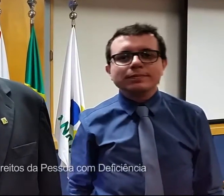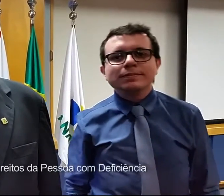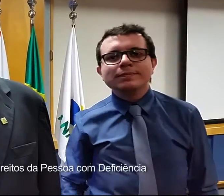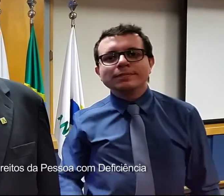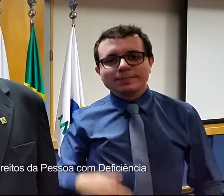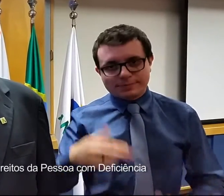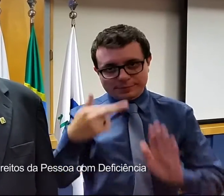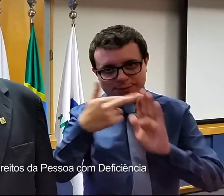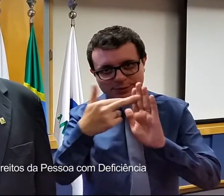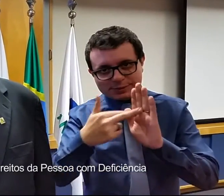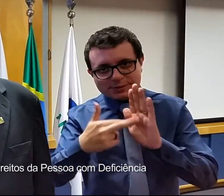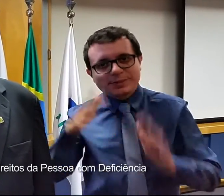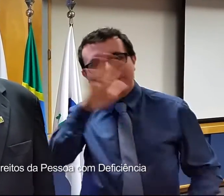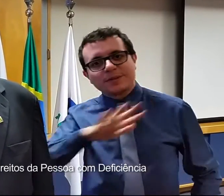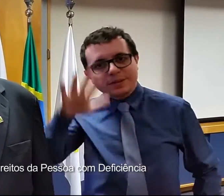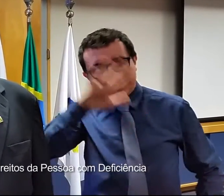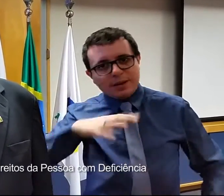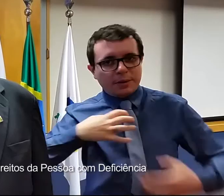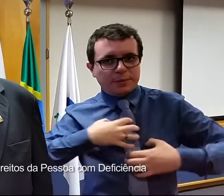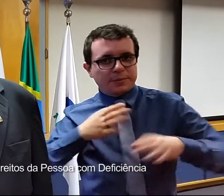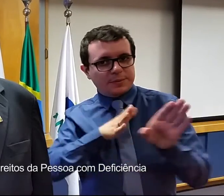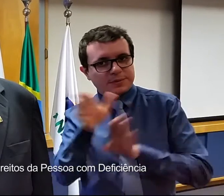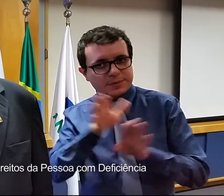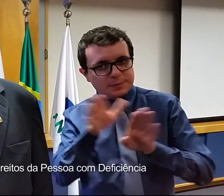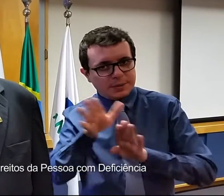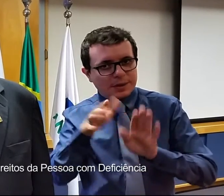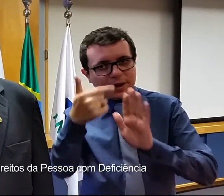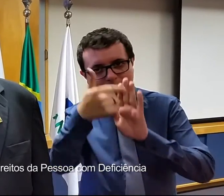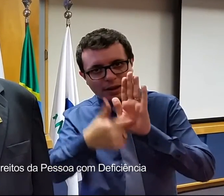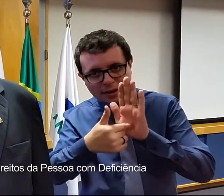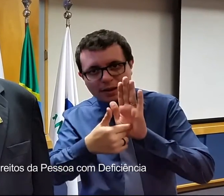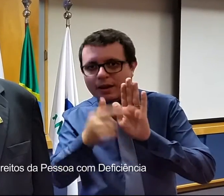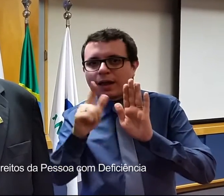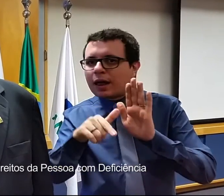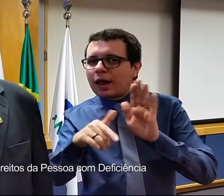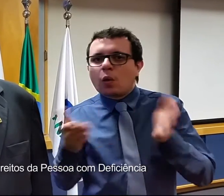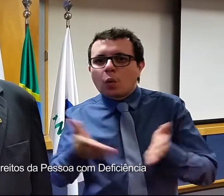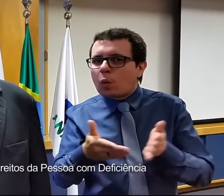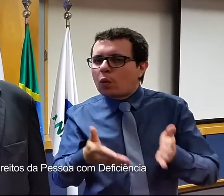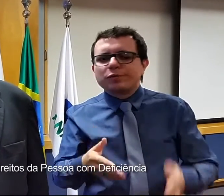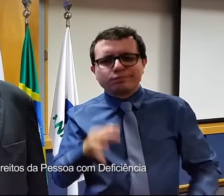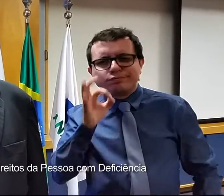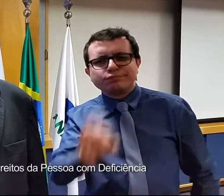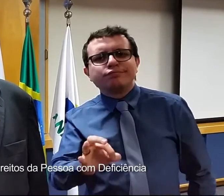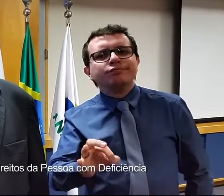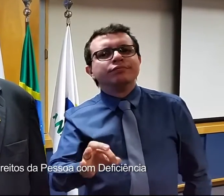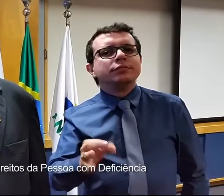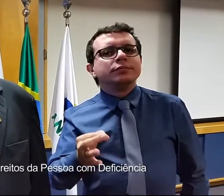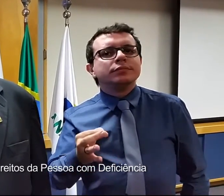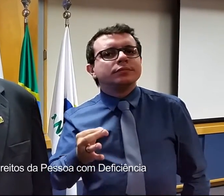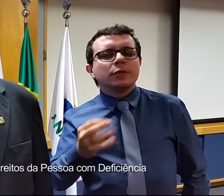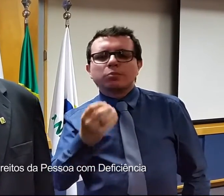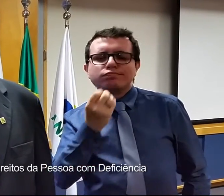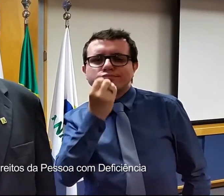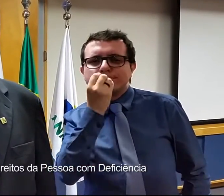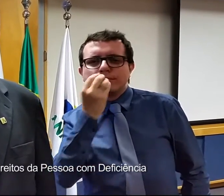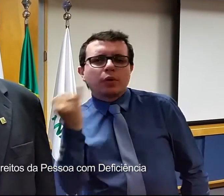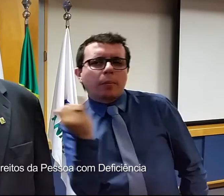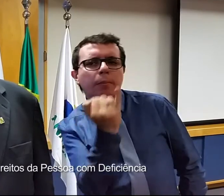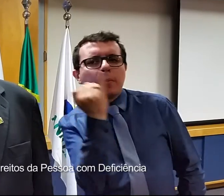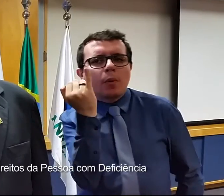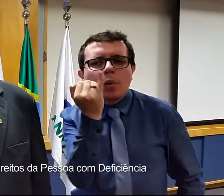Geral de Acessibilidade, ele é hoje, sem sombra de dúvida, um grande passo